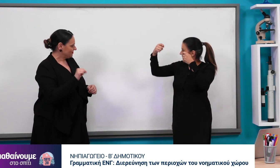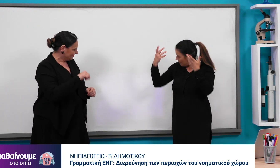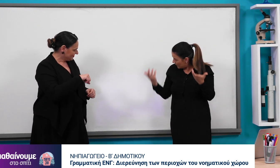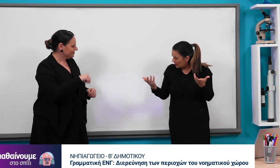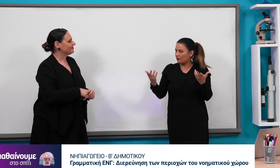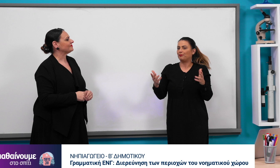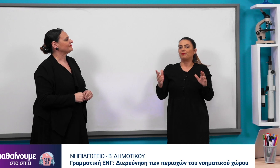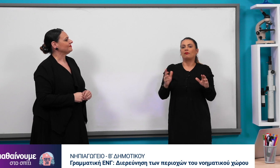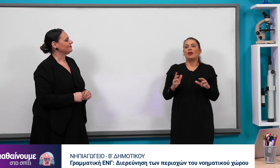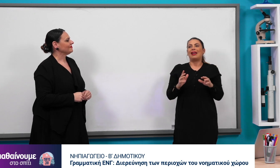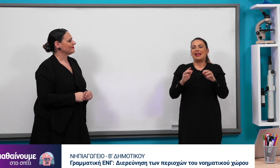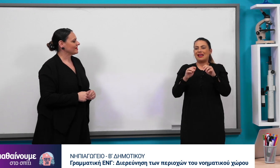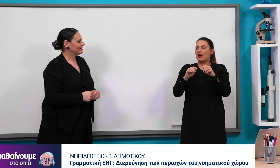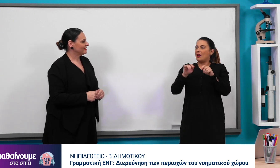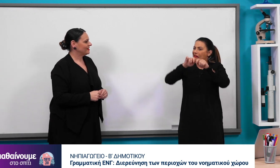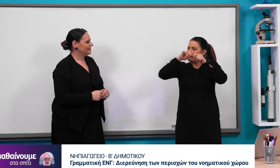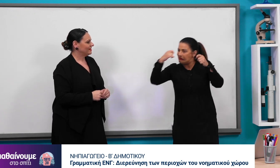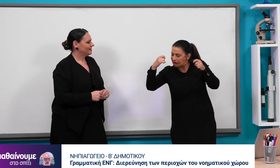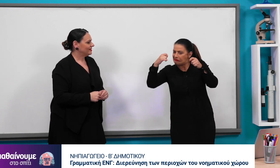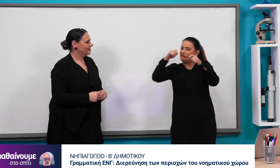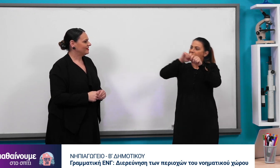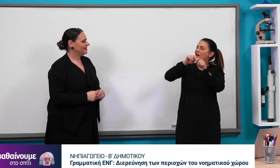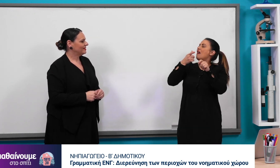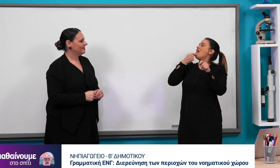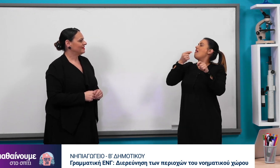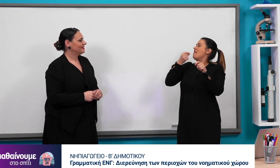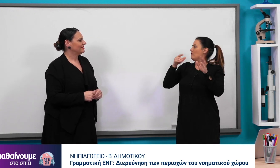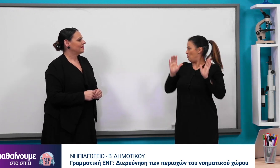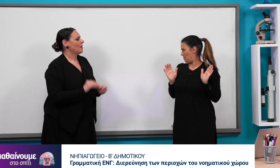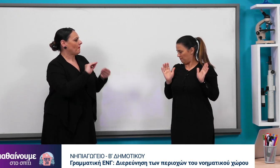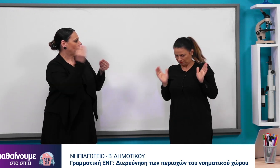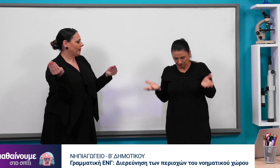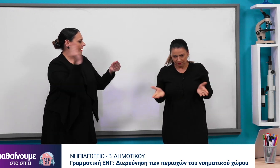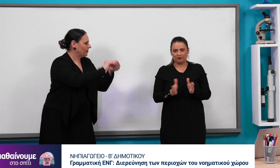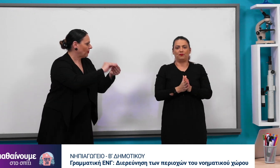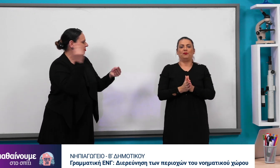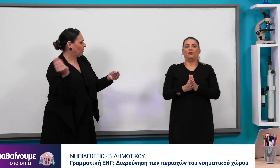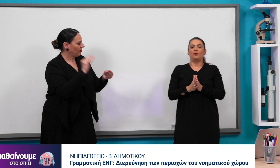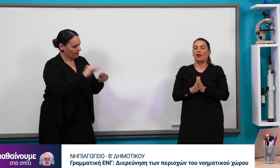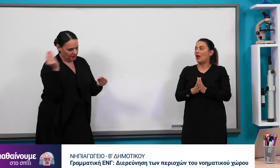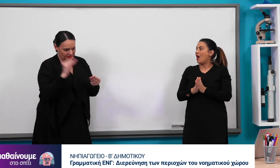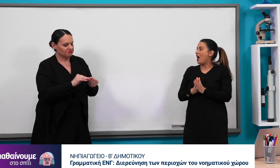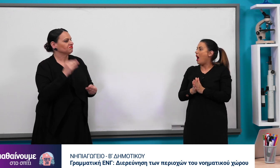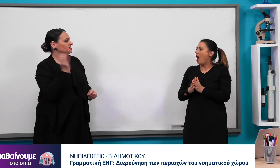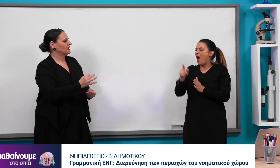Είναι ένα ειδικό στο οποίο μπορούμε να κολλήσουμε και να ξεκολλήσουμε πολύ εύκολα τις εικόνες που θα βάζουμε.